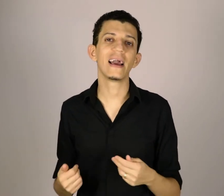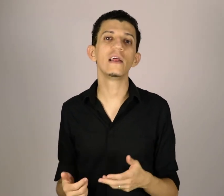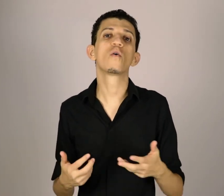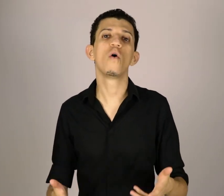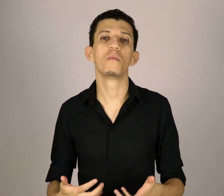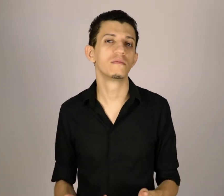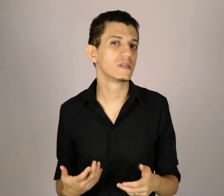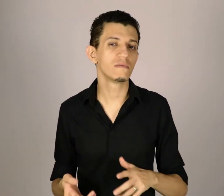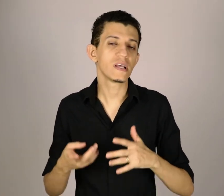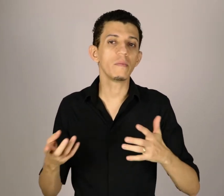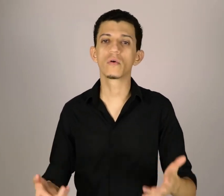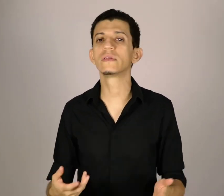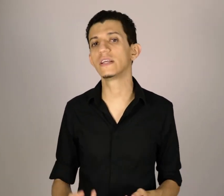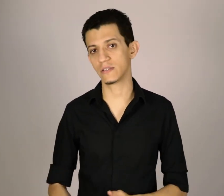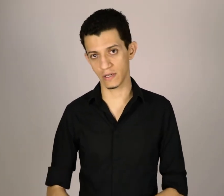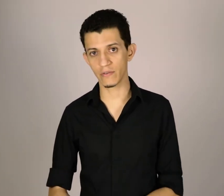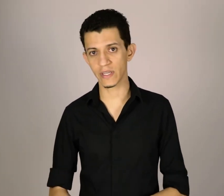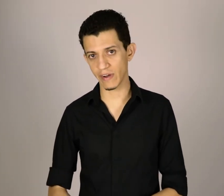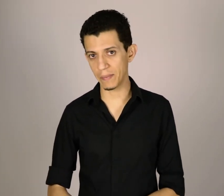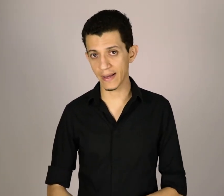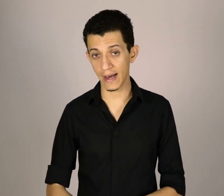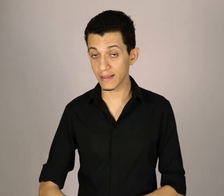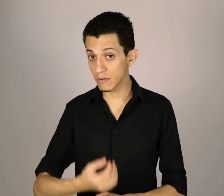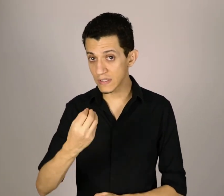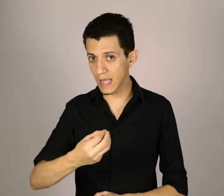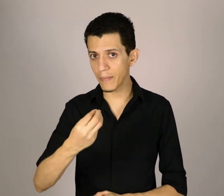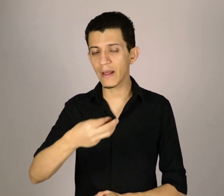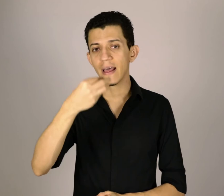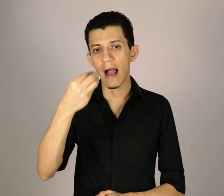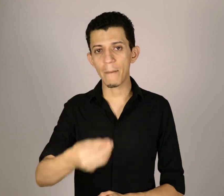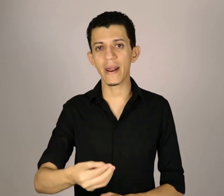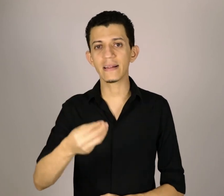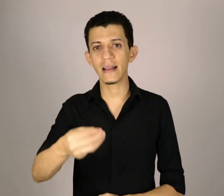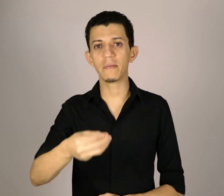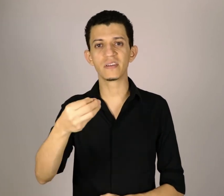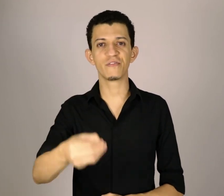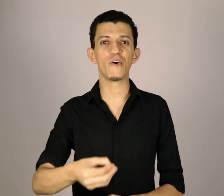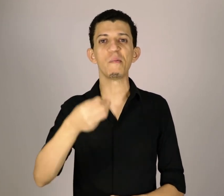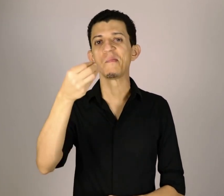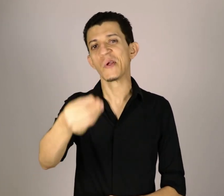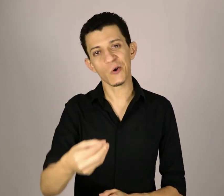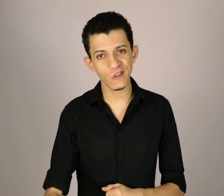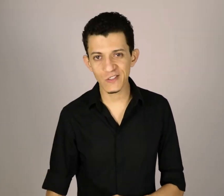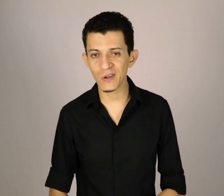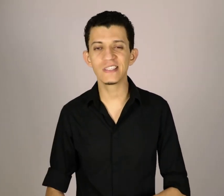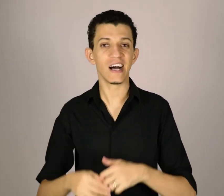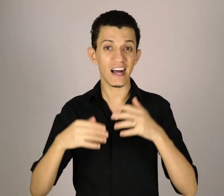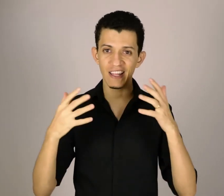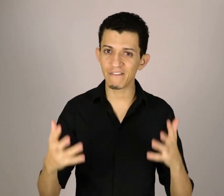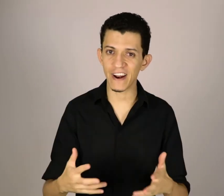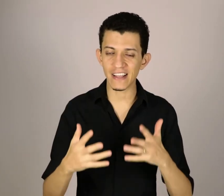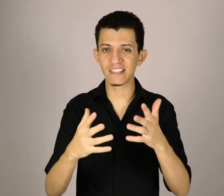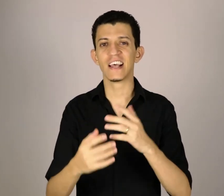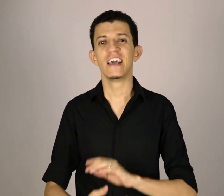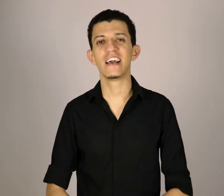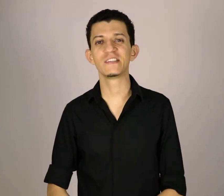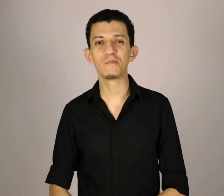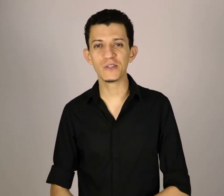ele como? Você não sabe o contexto em que você vai aplicar, então sempre aprenda Libras de forma contextualizada, em frases e assim por